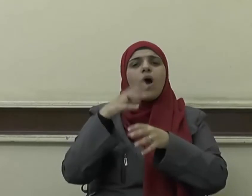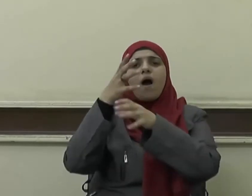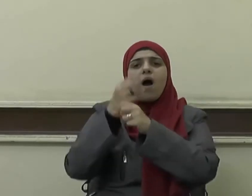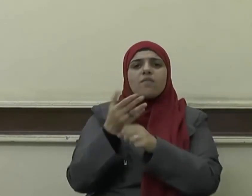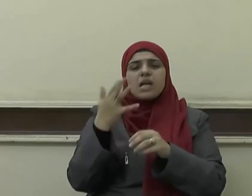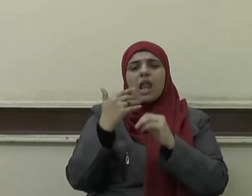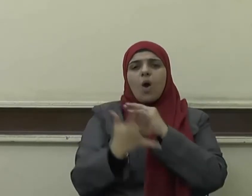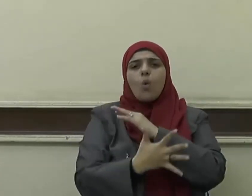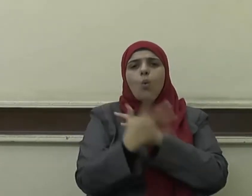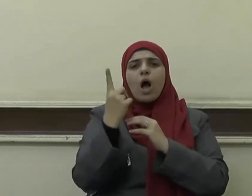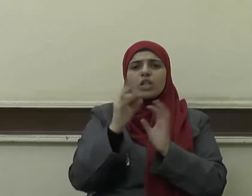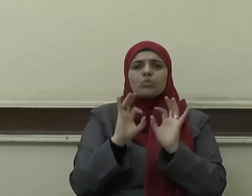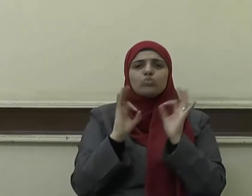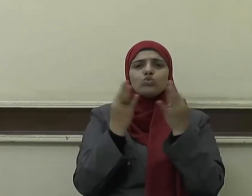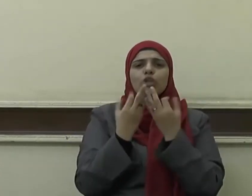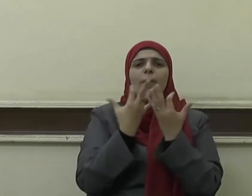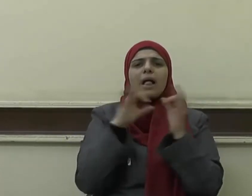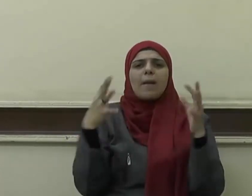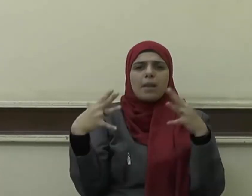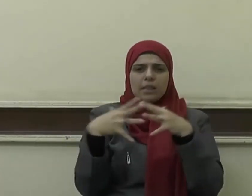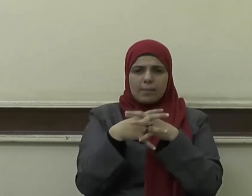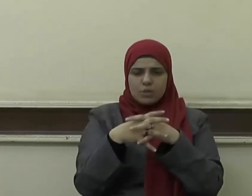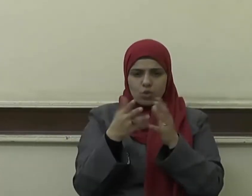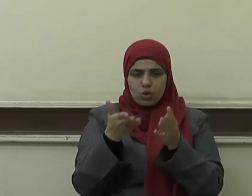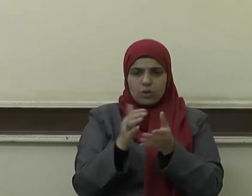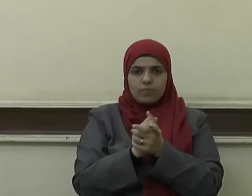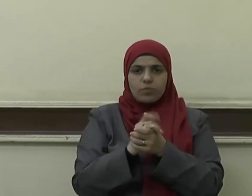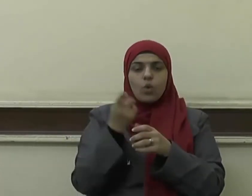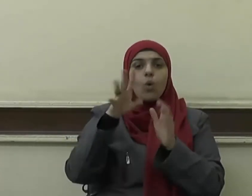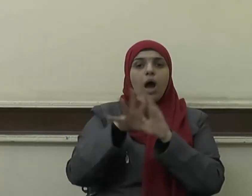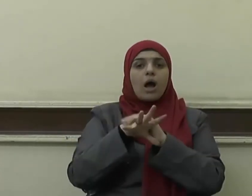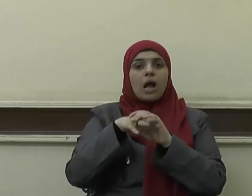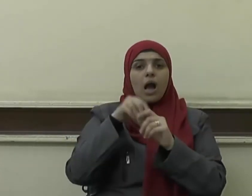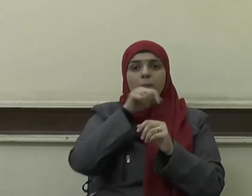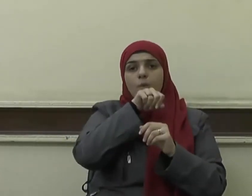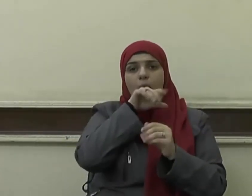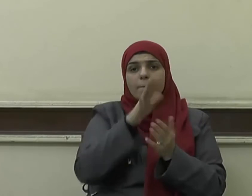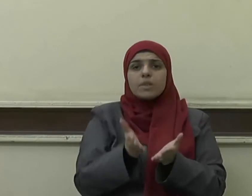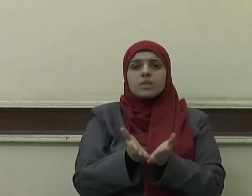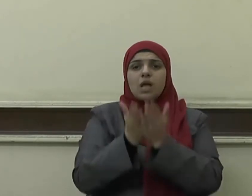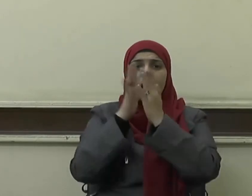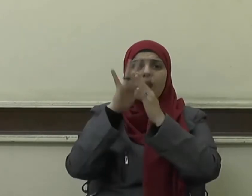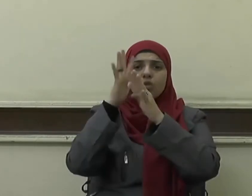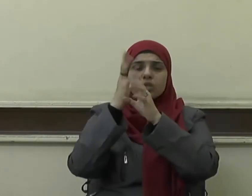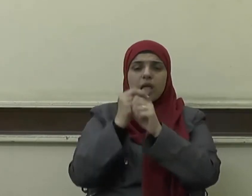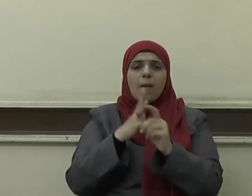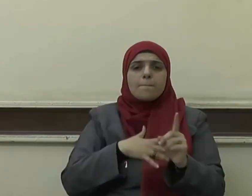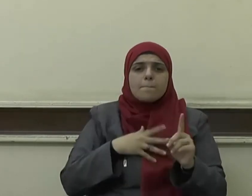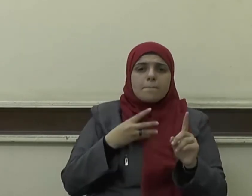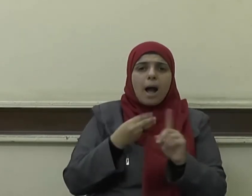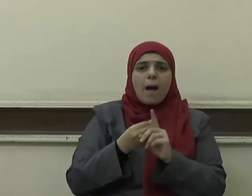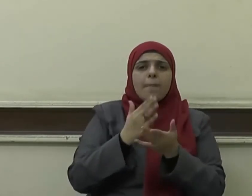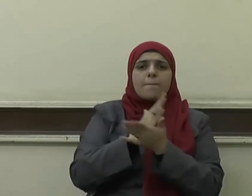عليه وسلم المحبة بين الناس شرطا لكمال الإيمان فقال صلى الله عليه وسلم